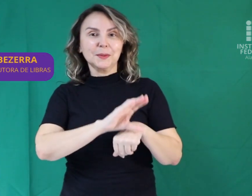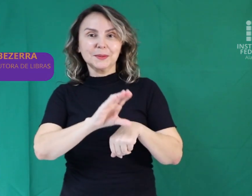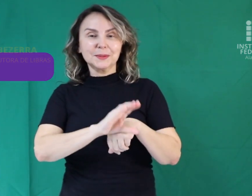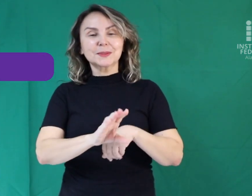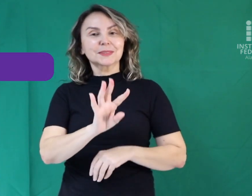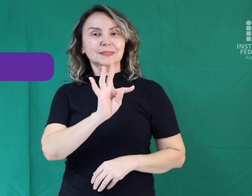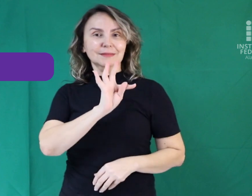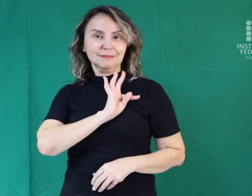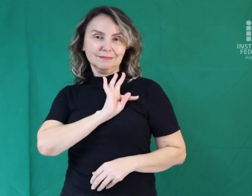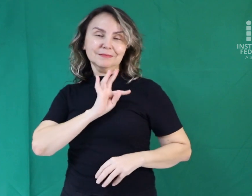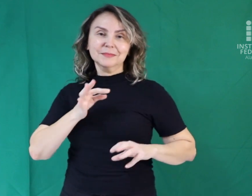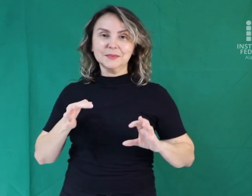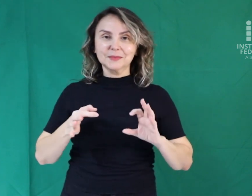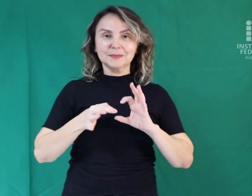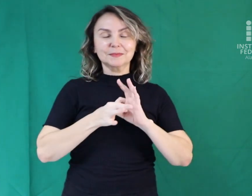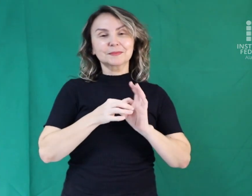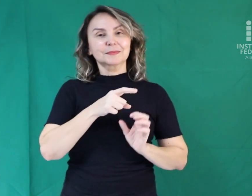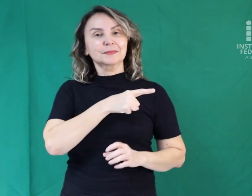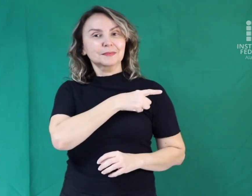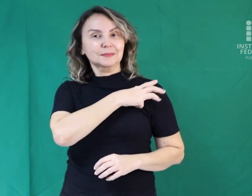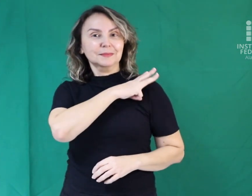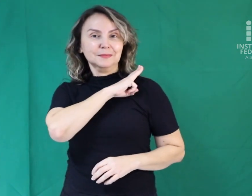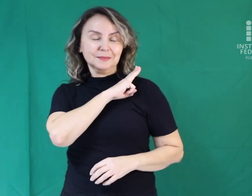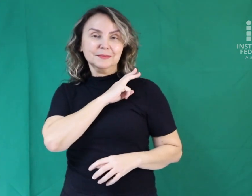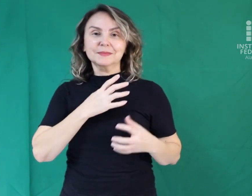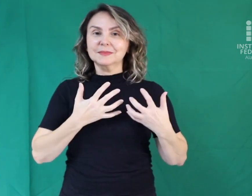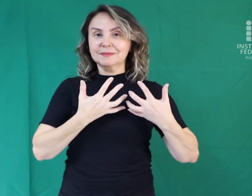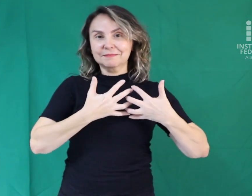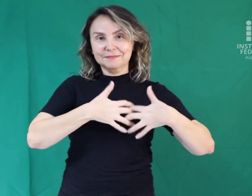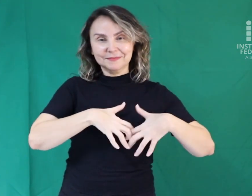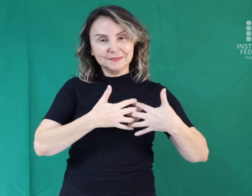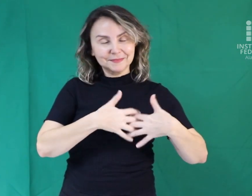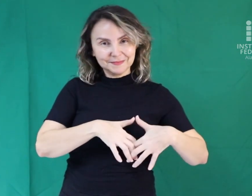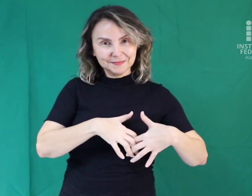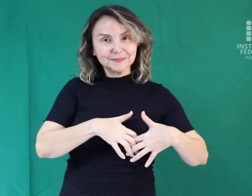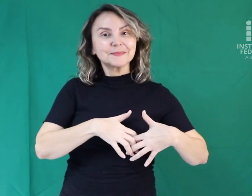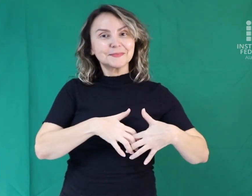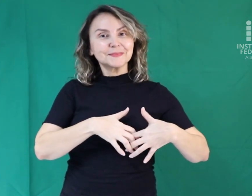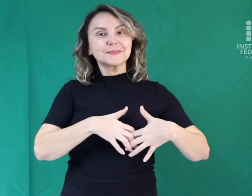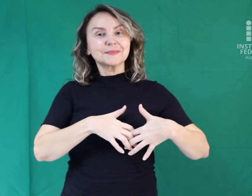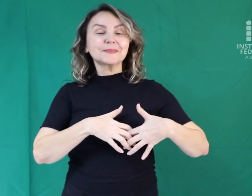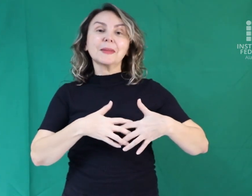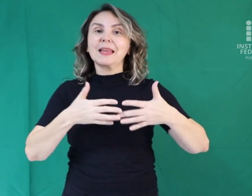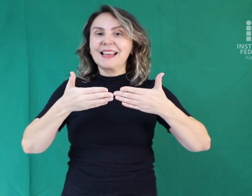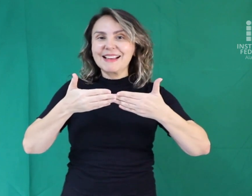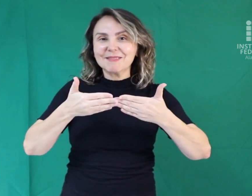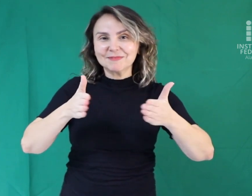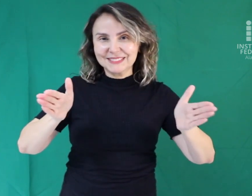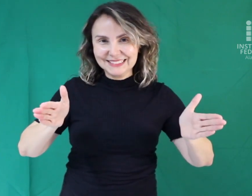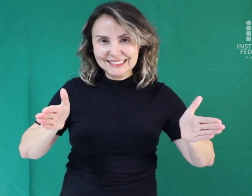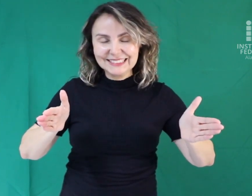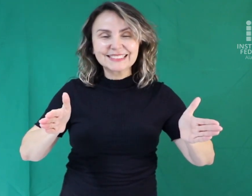integrados ao Ensino Médio do Instituto Federal de Alagoas estão abertas.